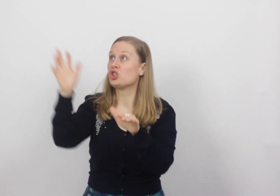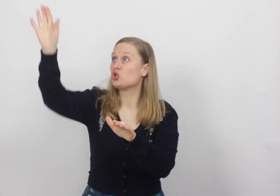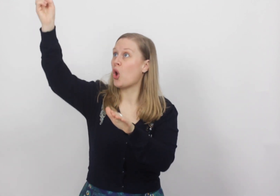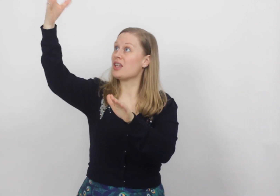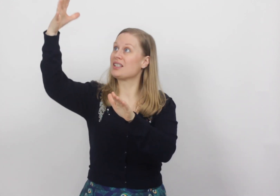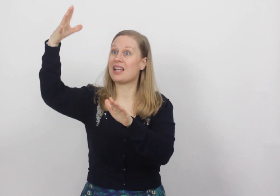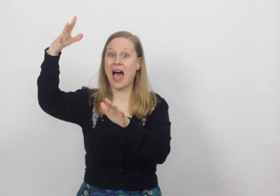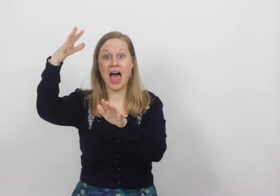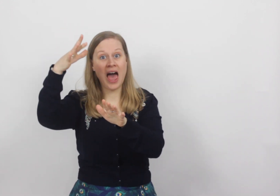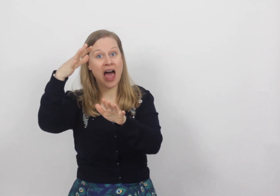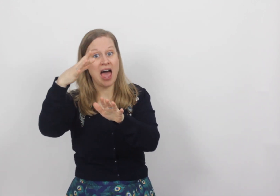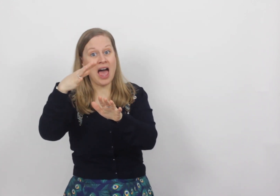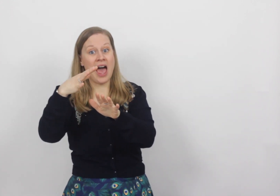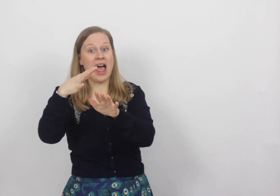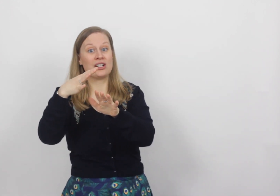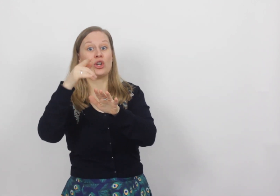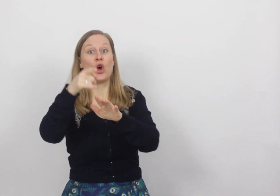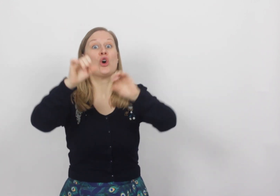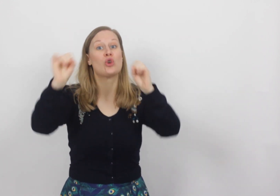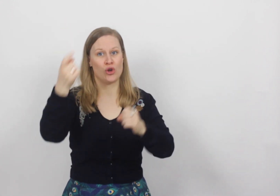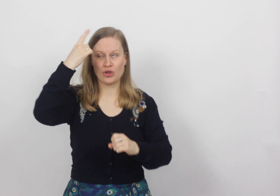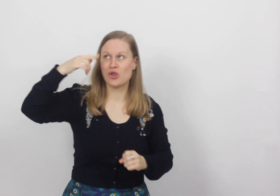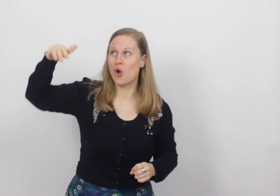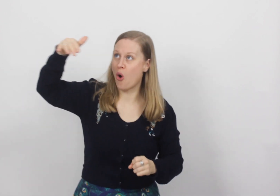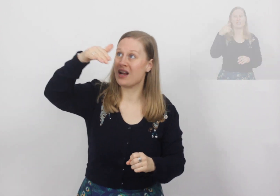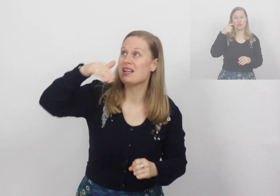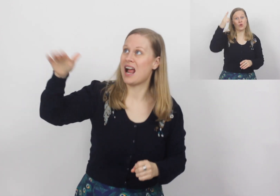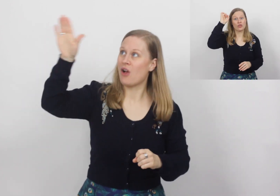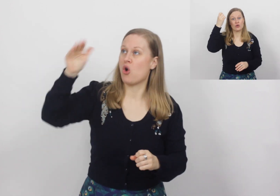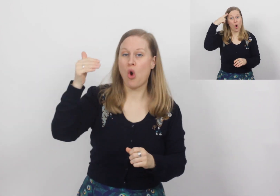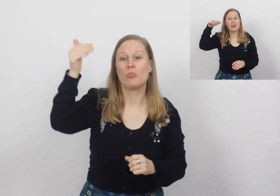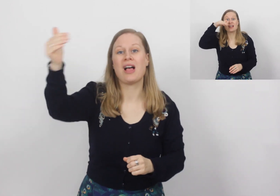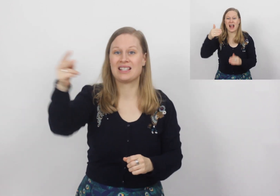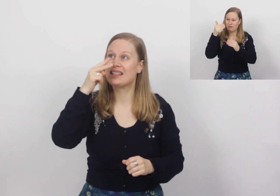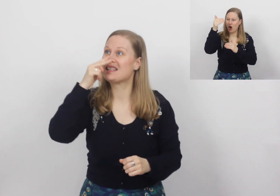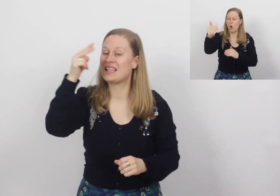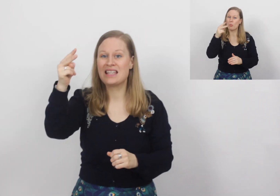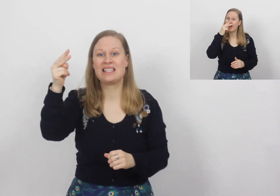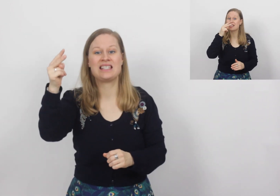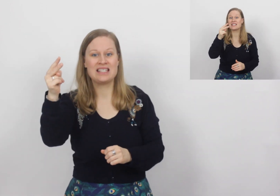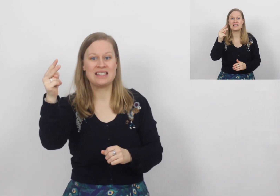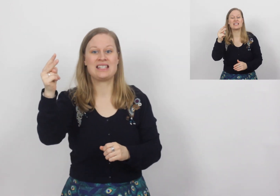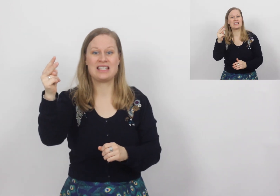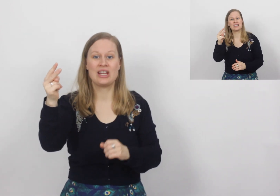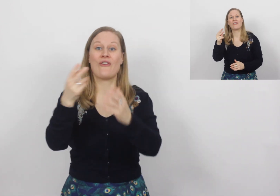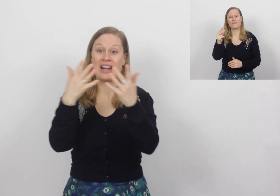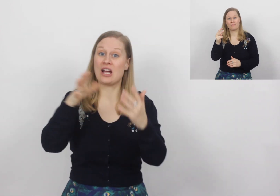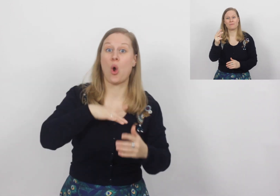zonneschijn? Je kunt het koninkrijk van God passie Wanneer